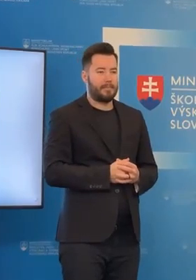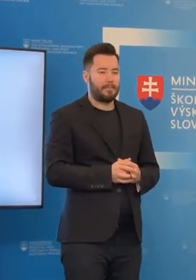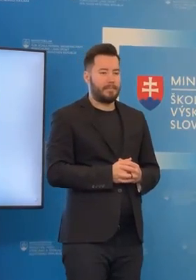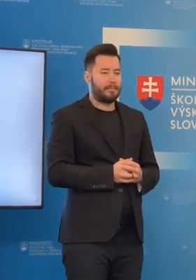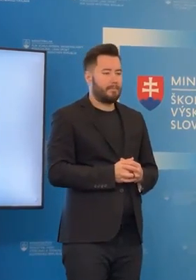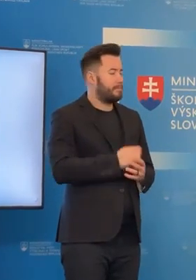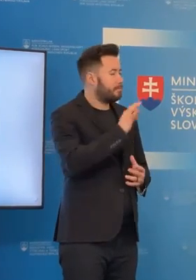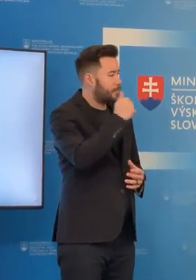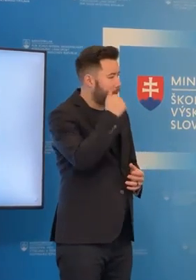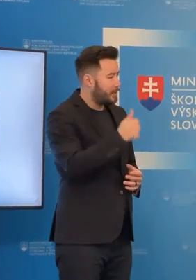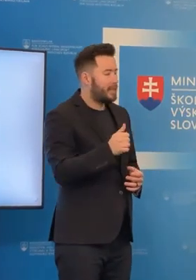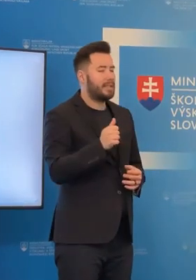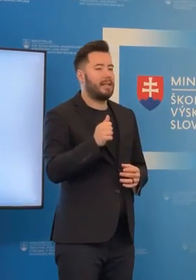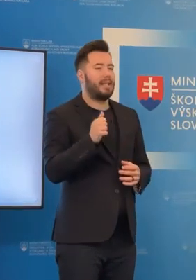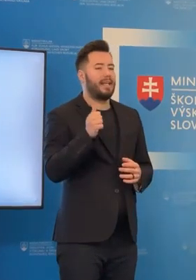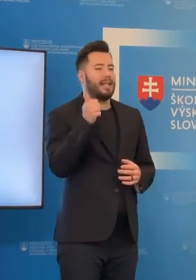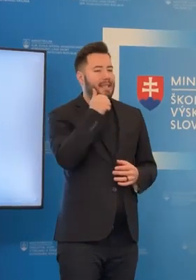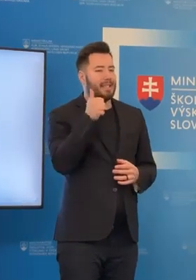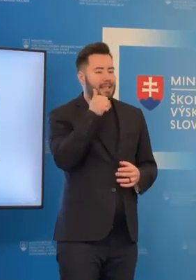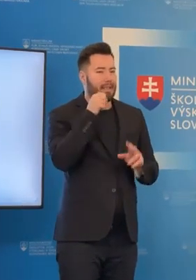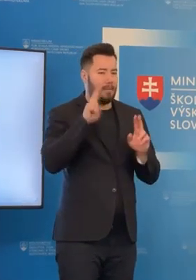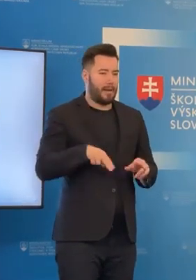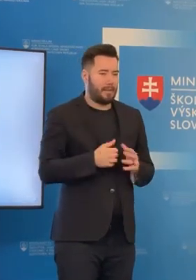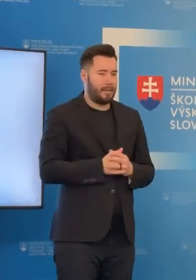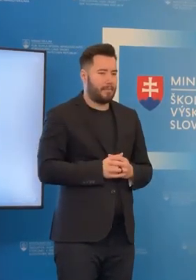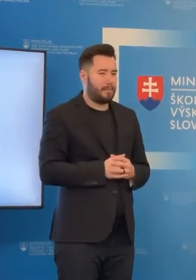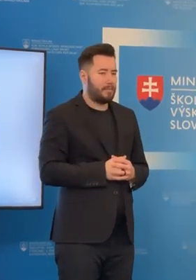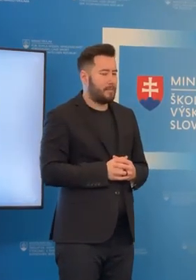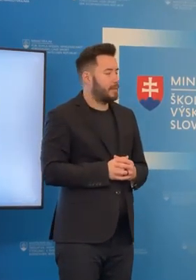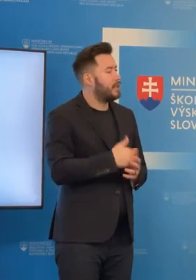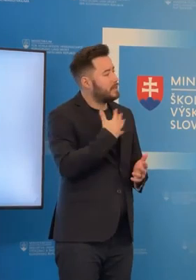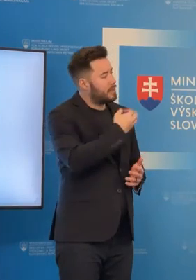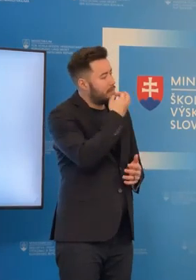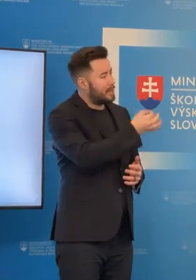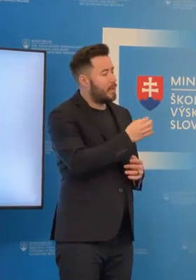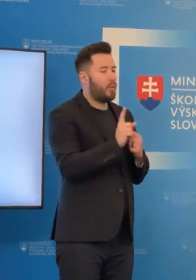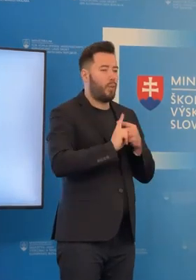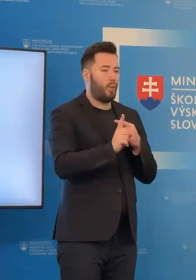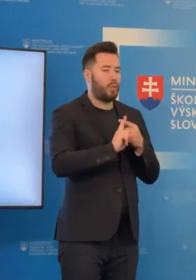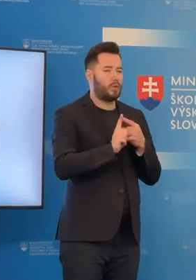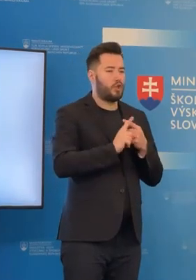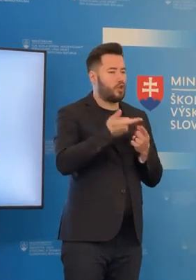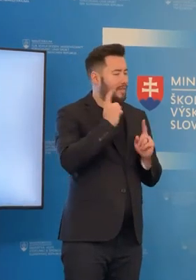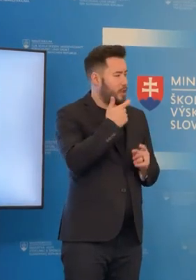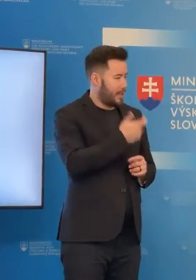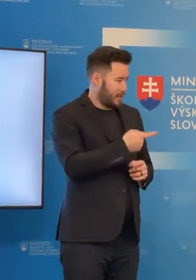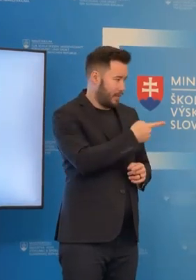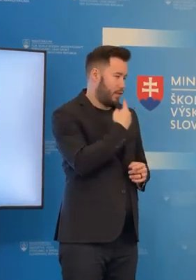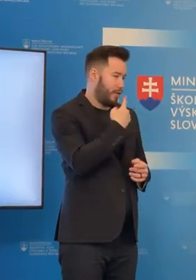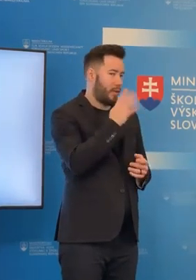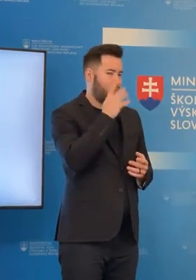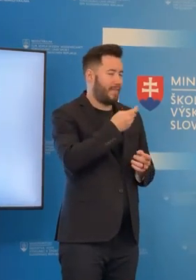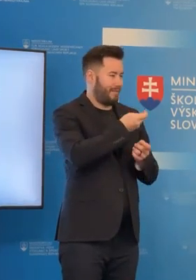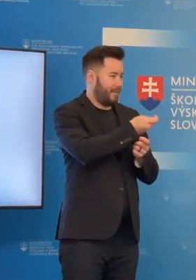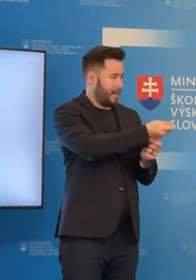Dobrý den, Lucia Hakser, Deník Pravda. Ja som sa chcela opýtať ohľadom týchto kurzov Slovenčiny. Spomínajte si ako ich budete financovať.